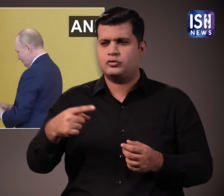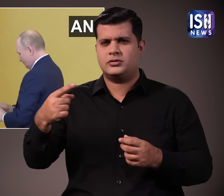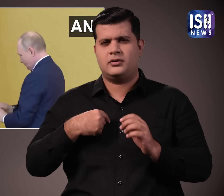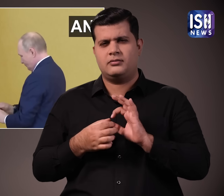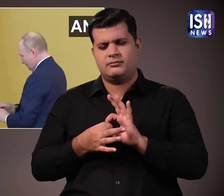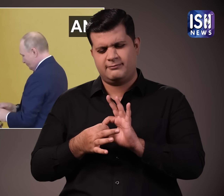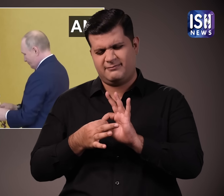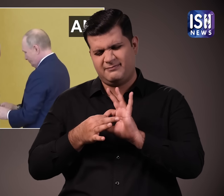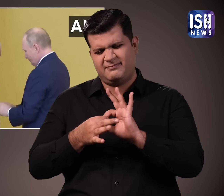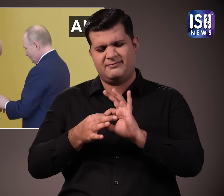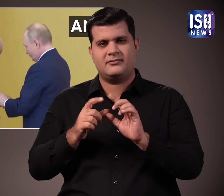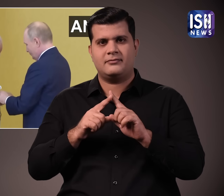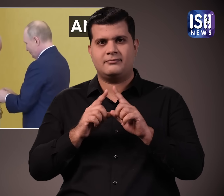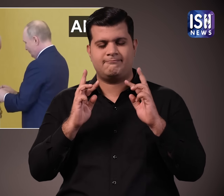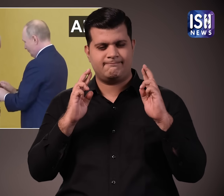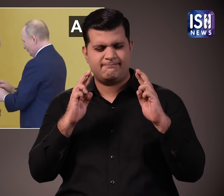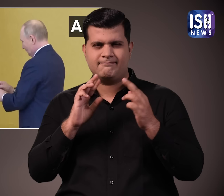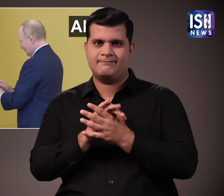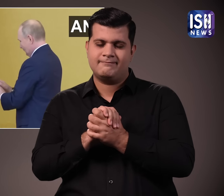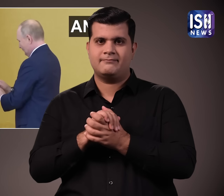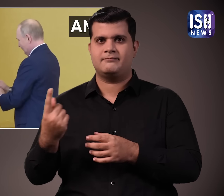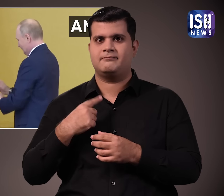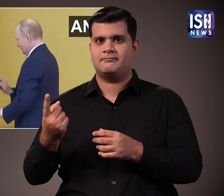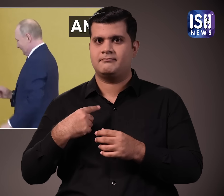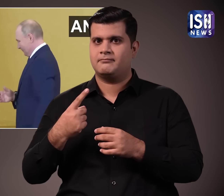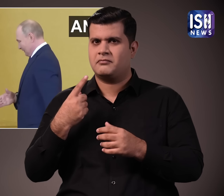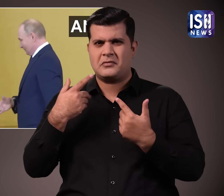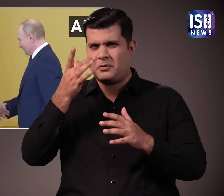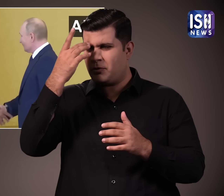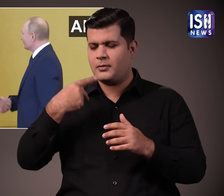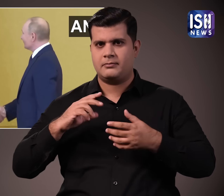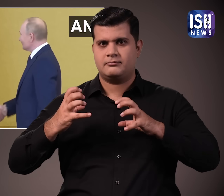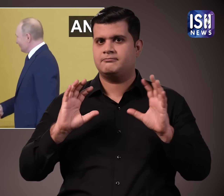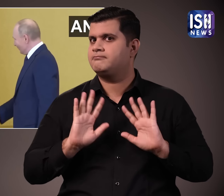दोस्ति को बढ़ावा देने के लिए PM MOUDI के उत्कृष्ट प्रयासों को मानता देना था